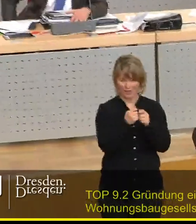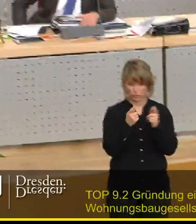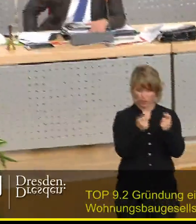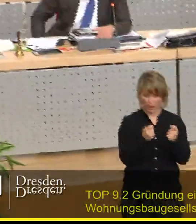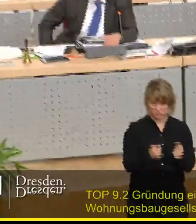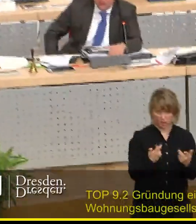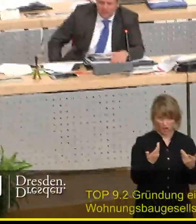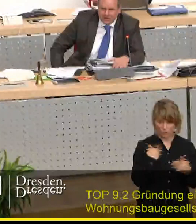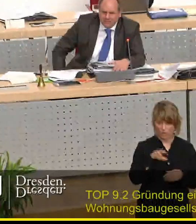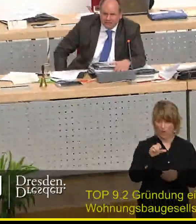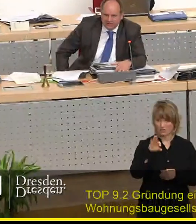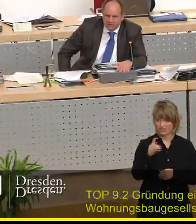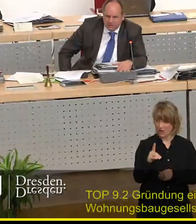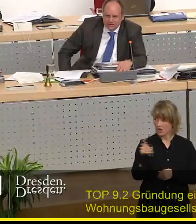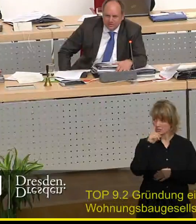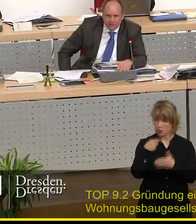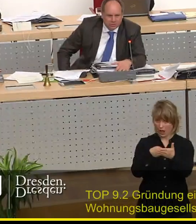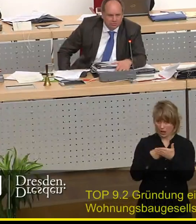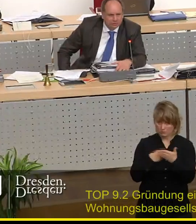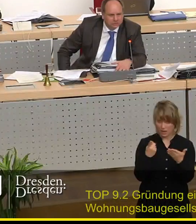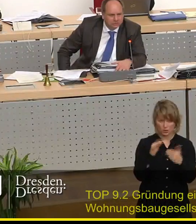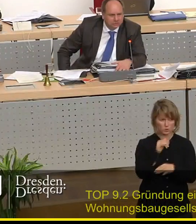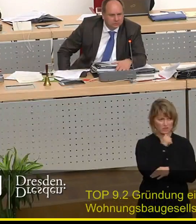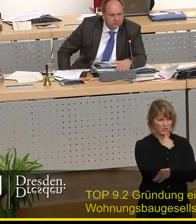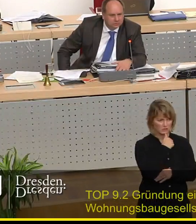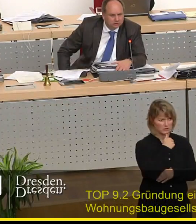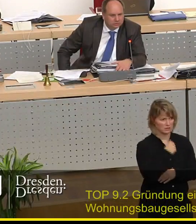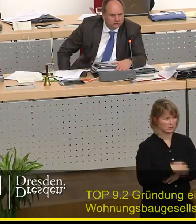von AfD eingebracht werden soll. Dann bitteschön, Herr Obermann.